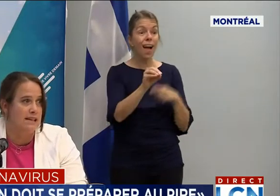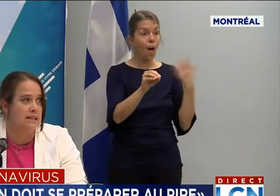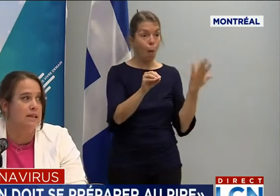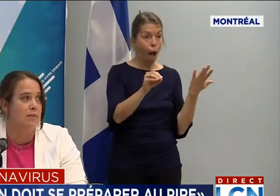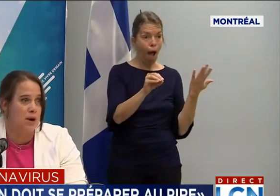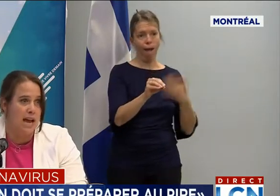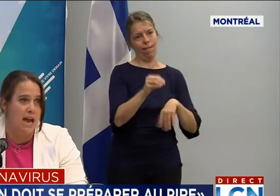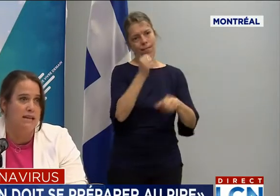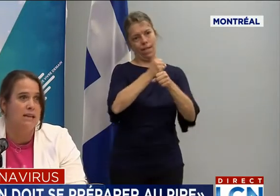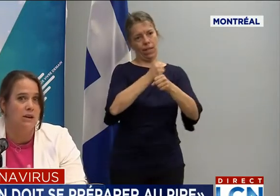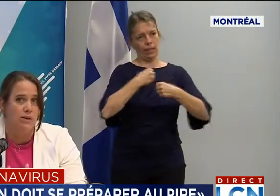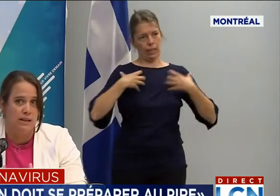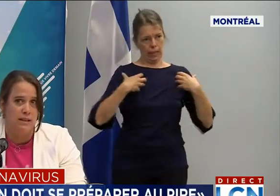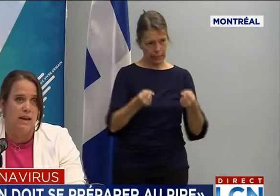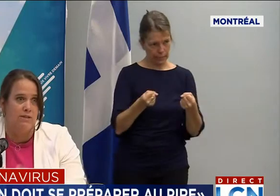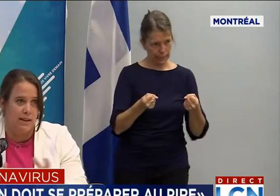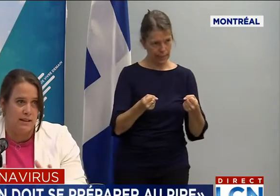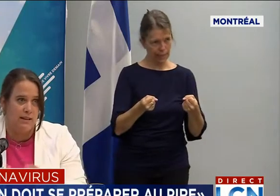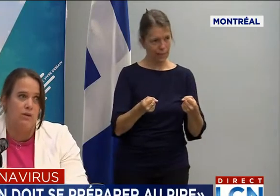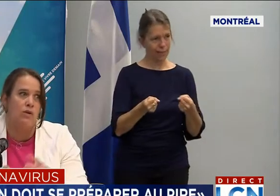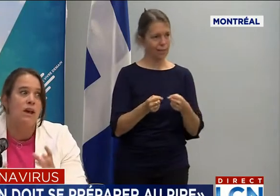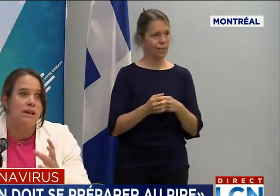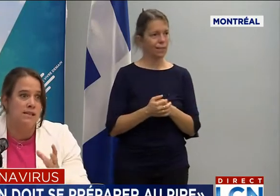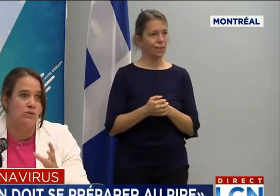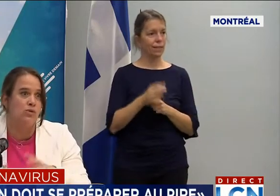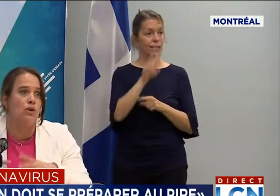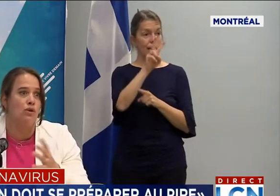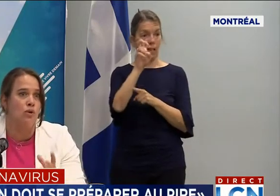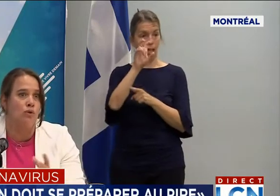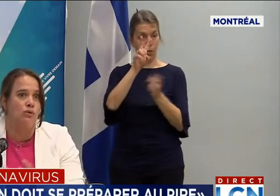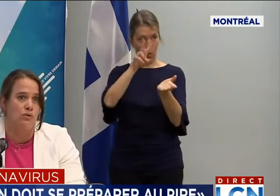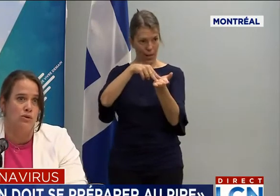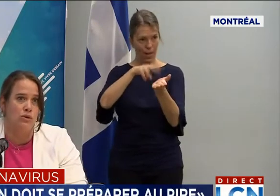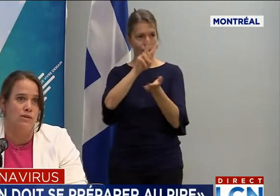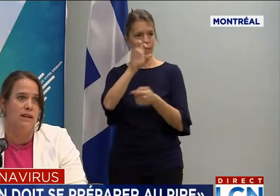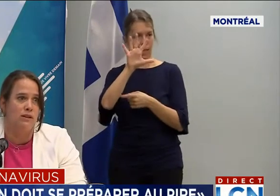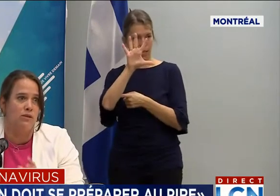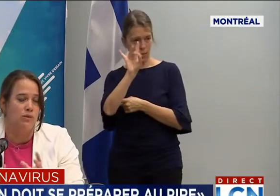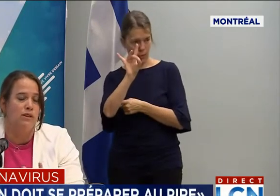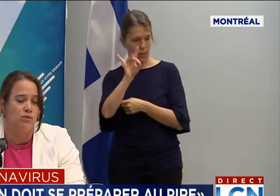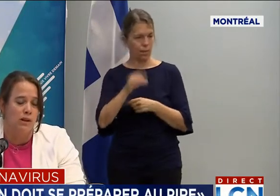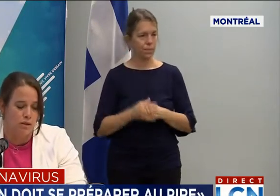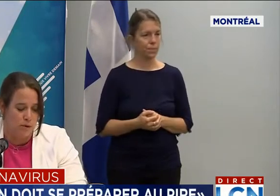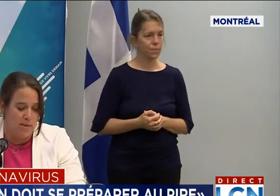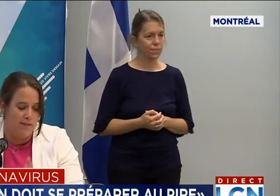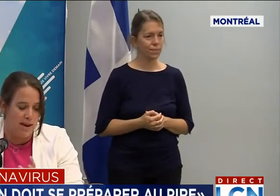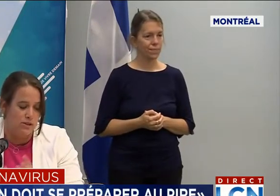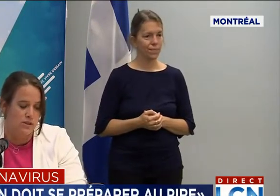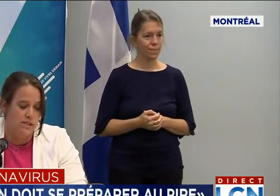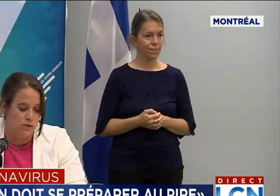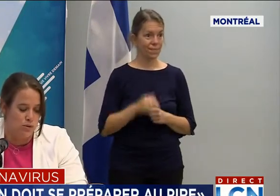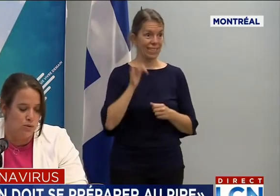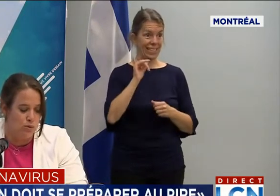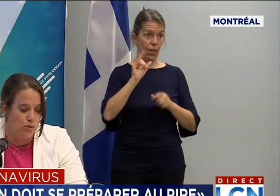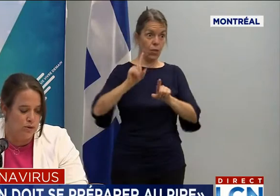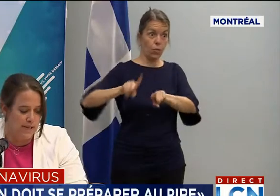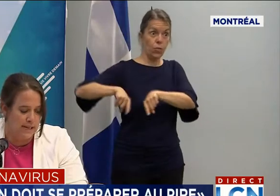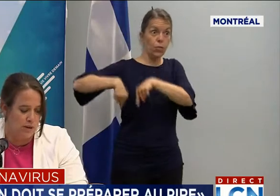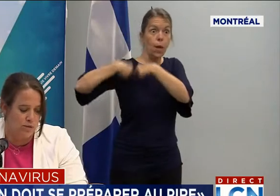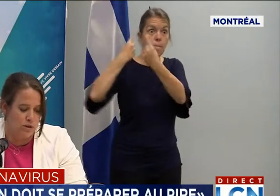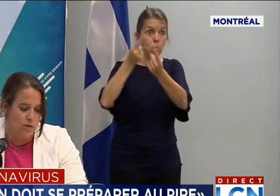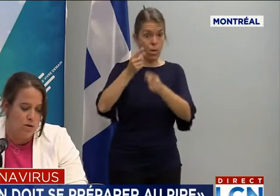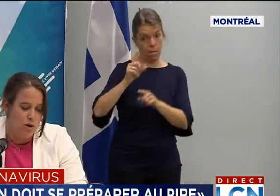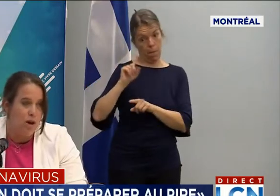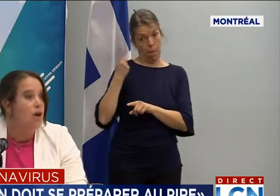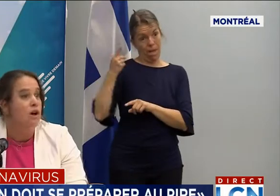travailleurs de la santé à Montréal qui ont été infectés. Donc, c'est sûr que le gros de ce qu'on a vécu dans notre première vague se situe autour de